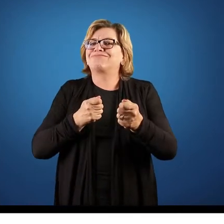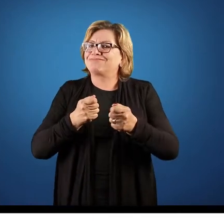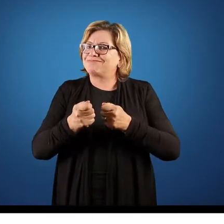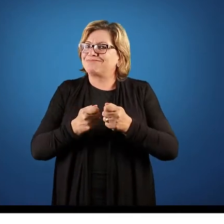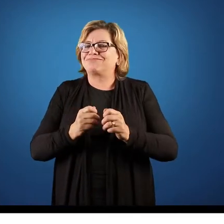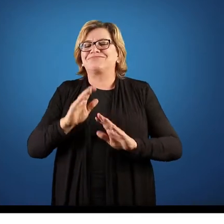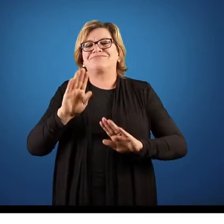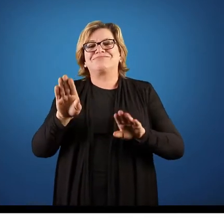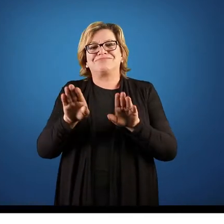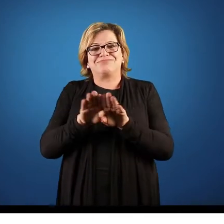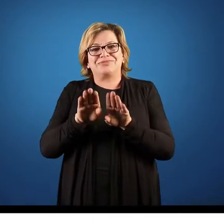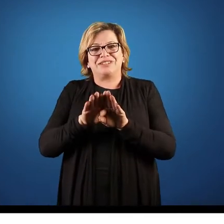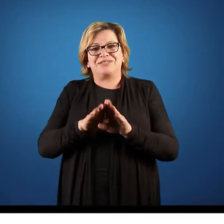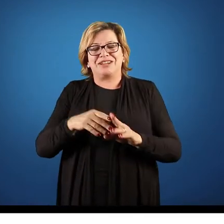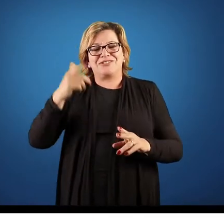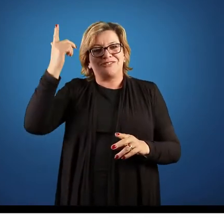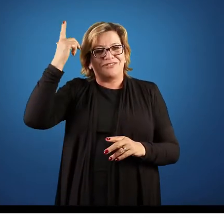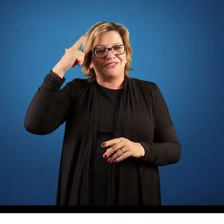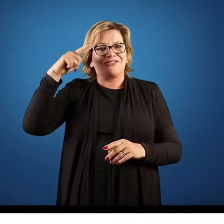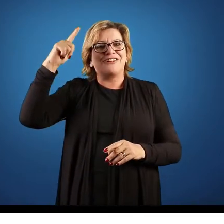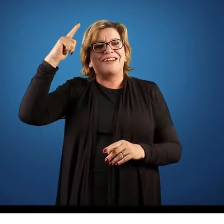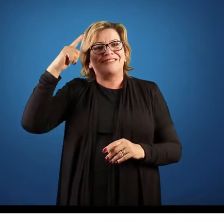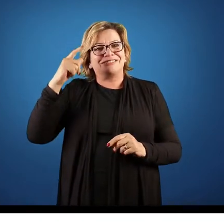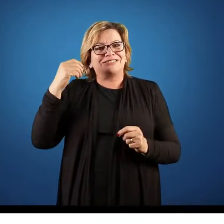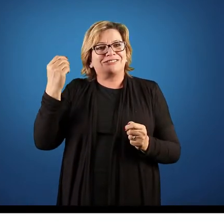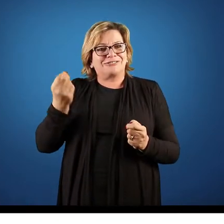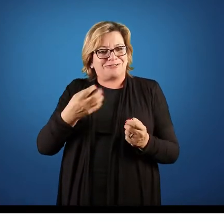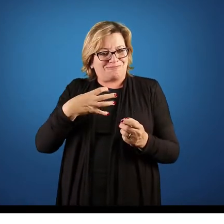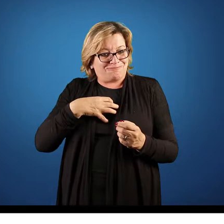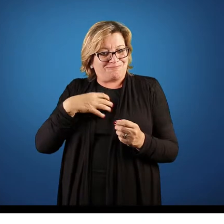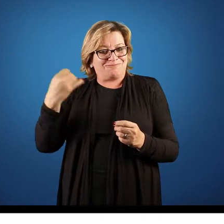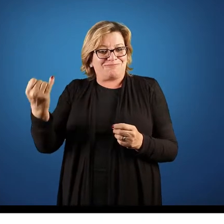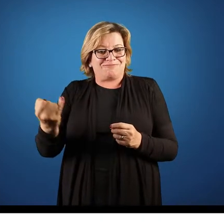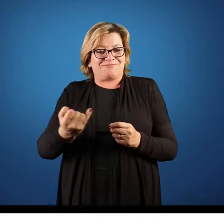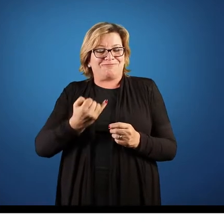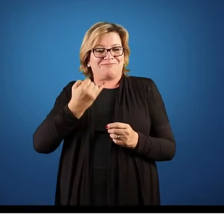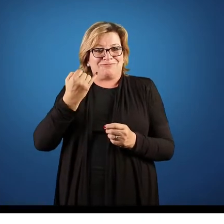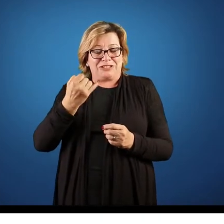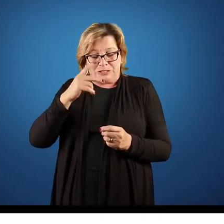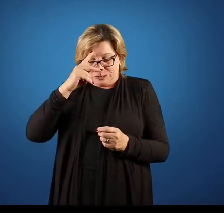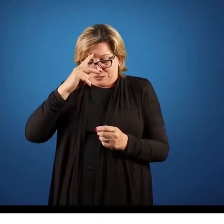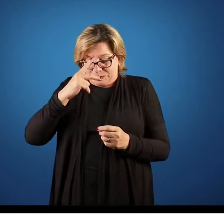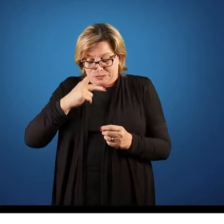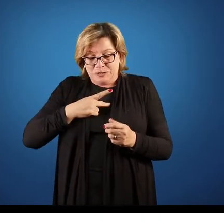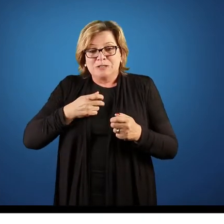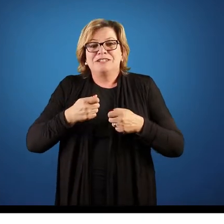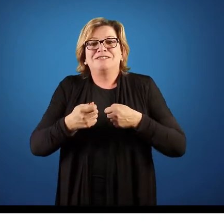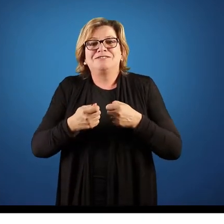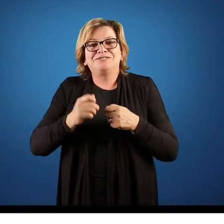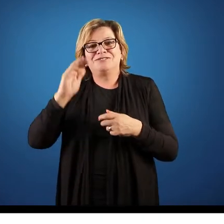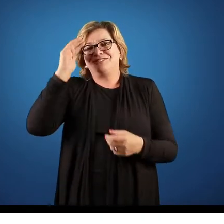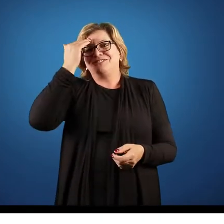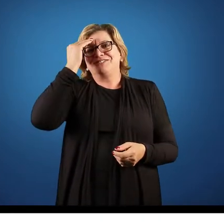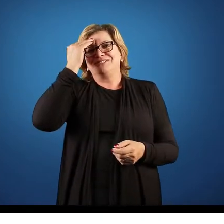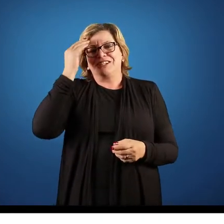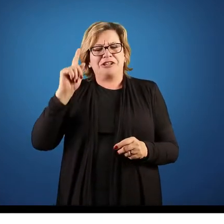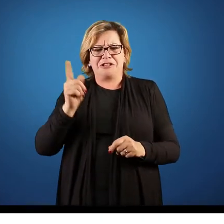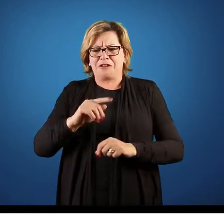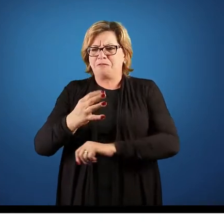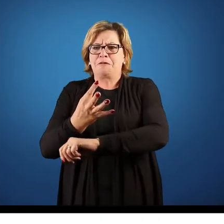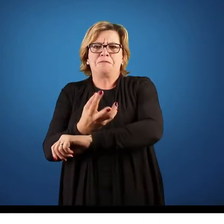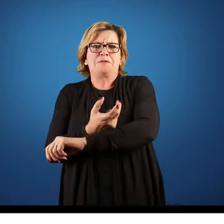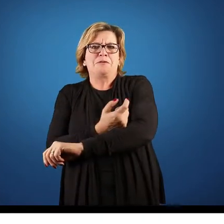Então, o líder, ele tem que, por si só, um dos traços bastante importantes, ter um autocontrole, entender que não é suas